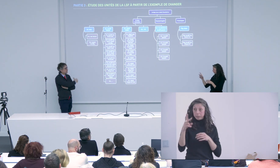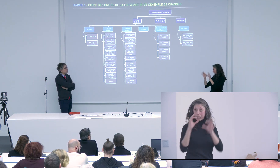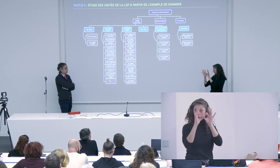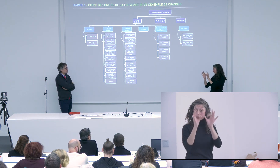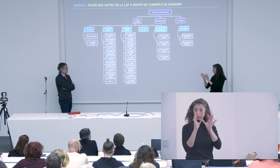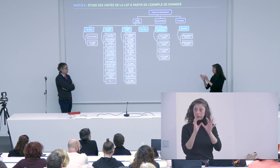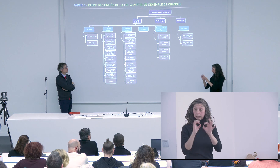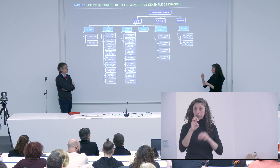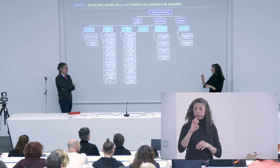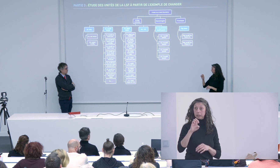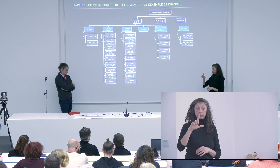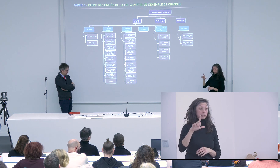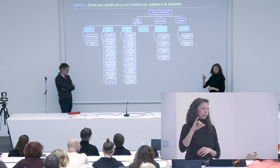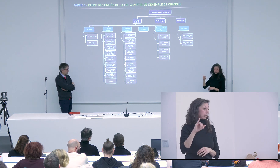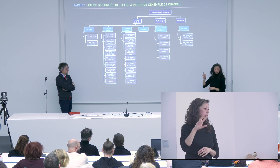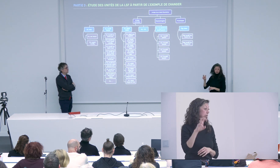'exister mais c'est là